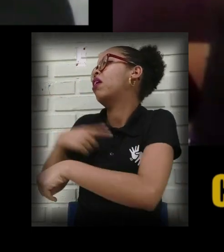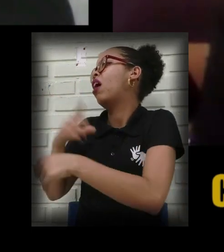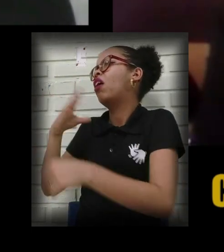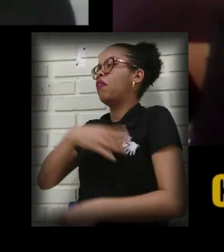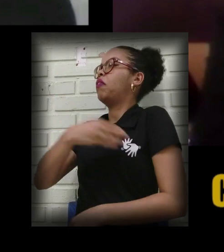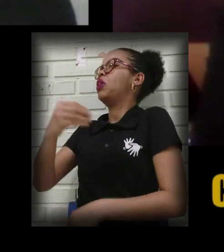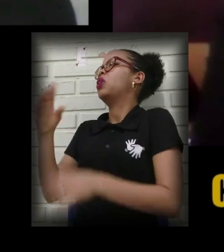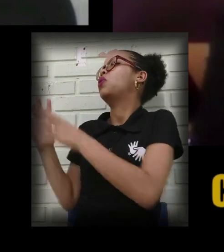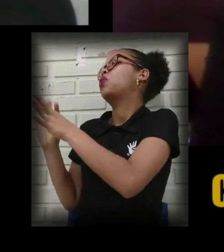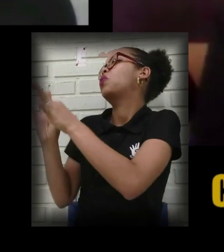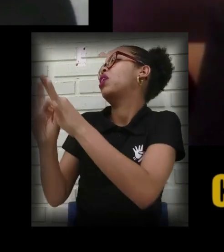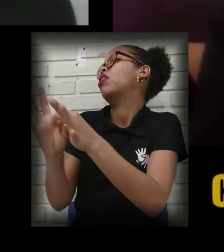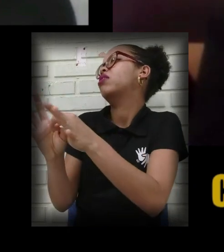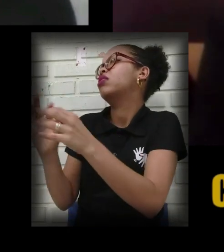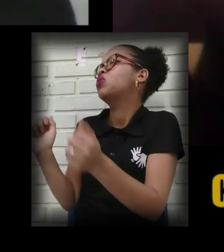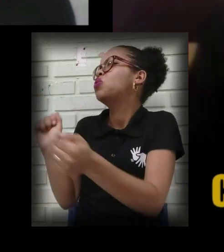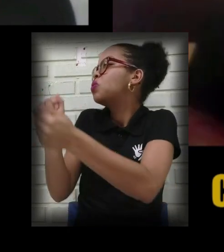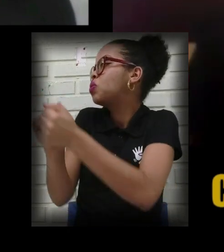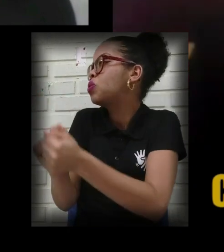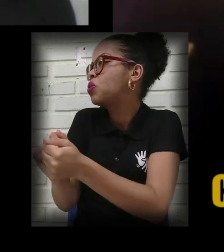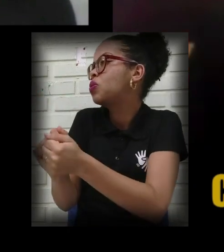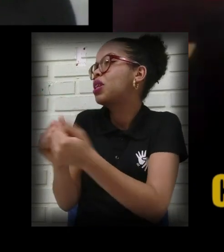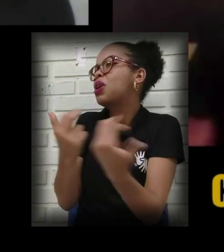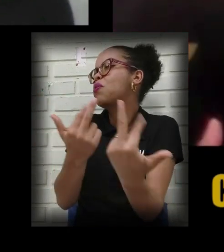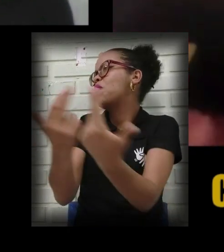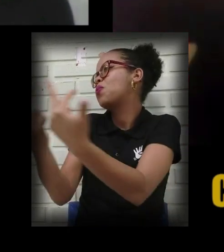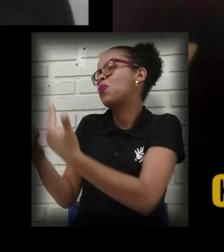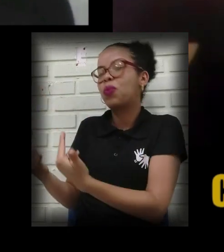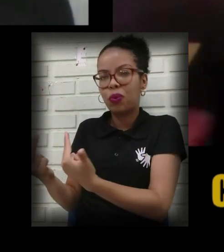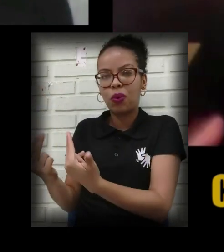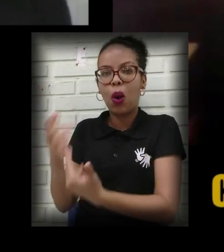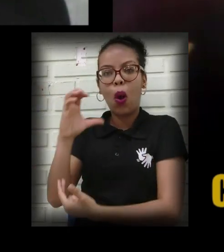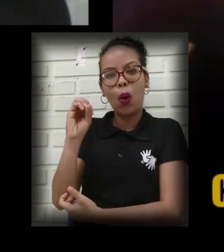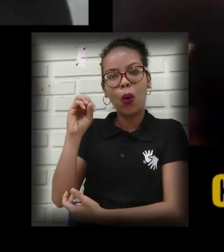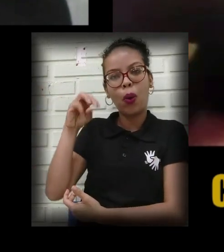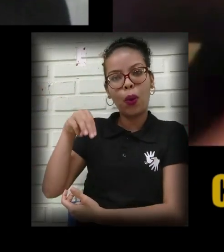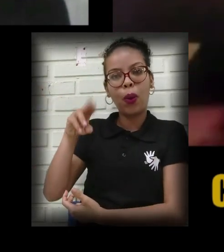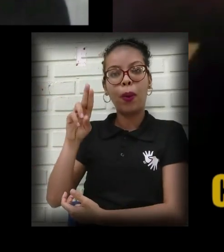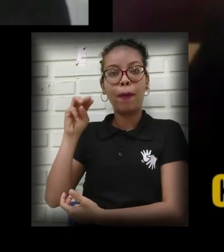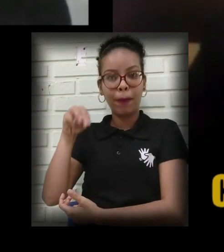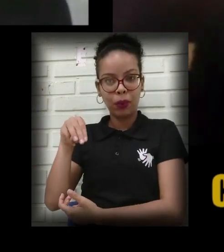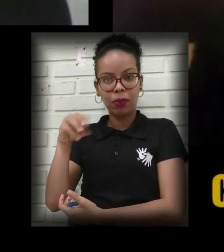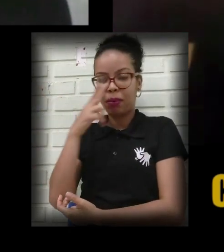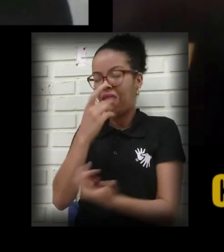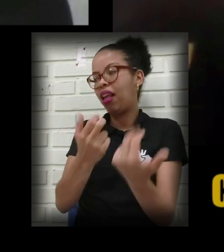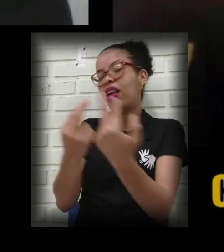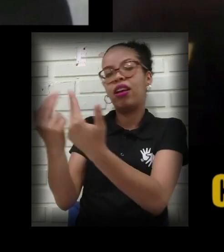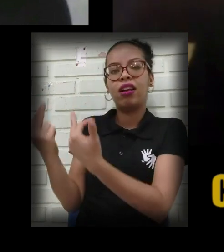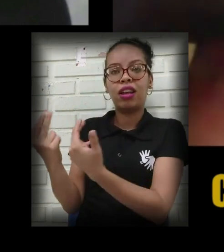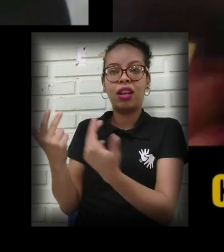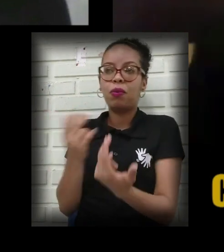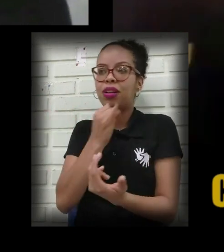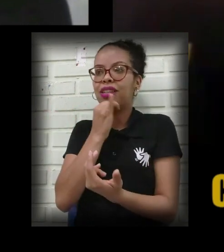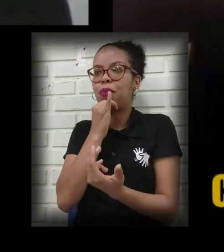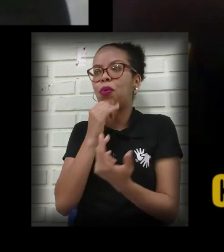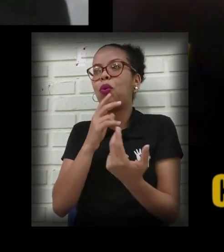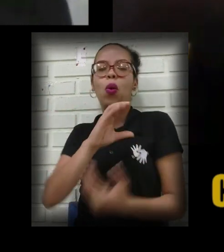de um contexto comum, vamos dizer assim, né? Comum entre os demais colegas.